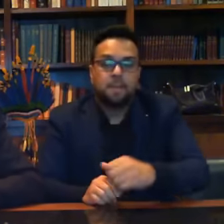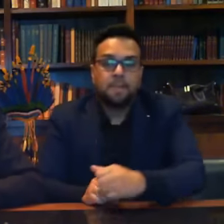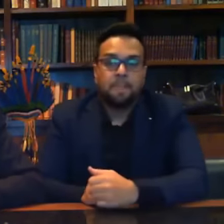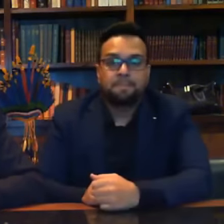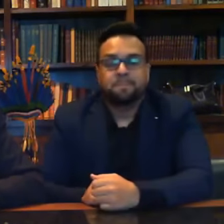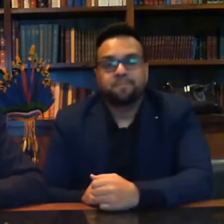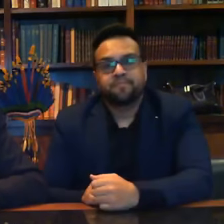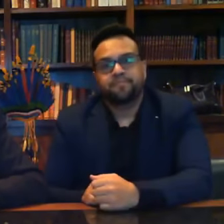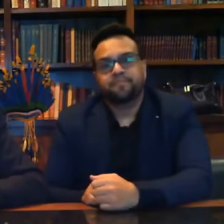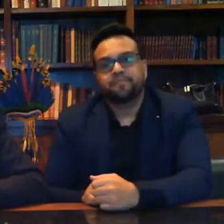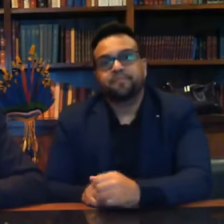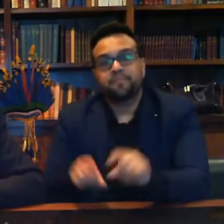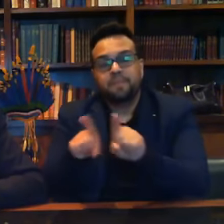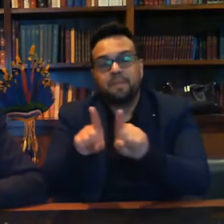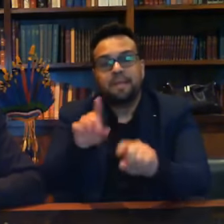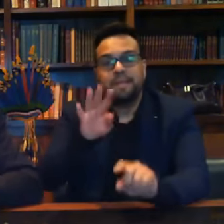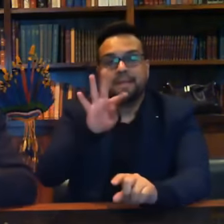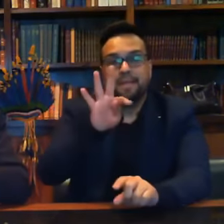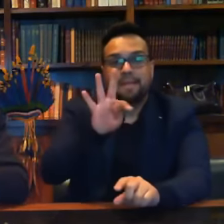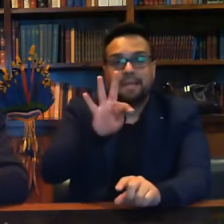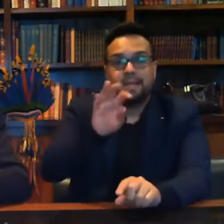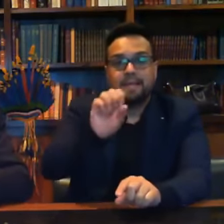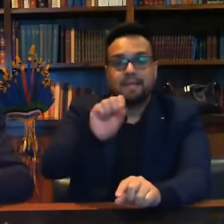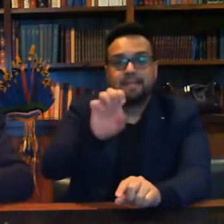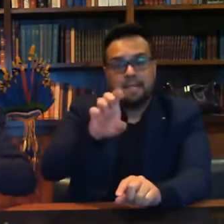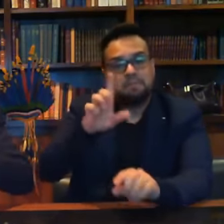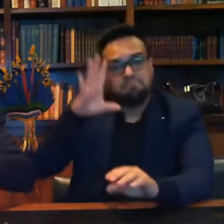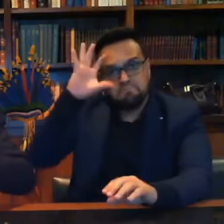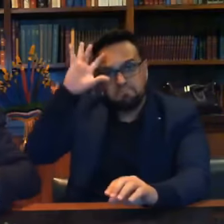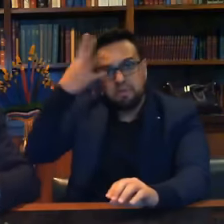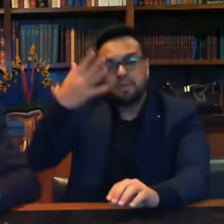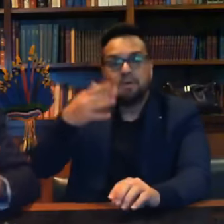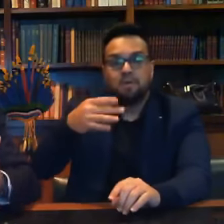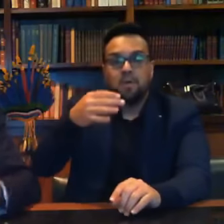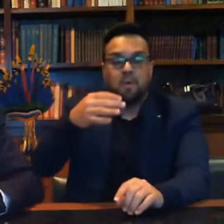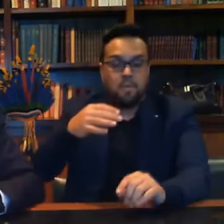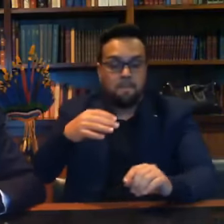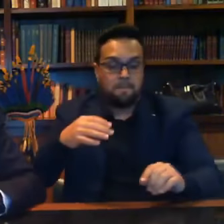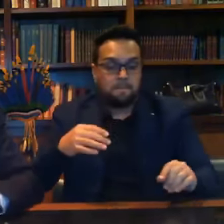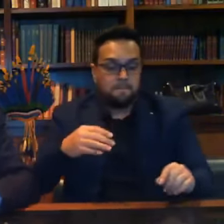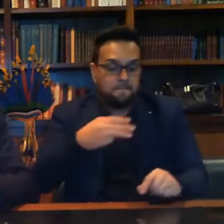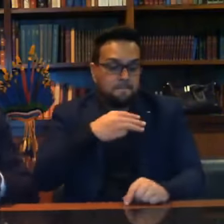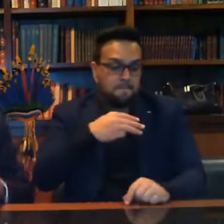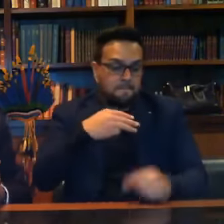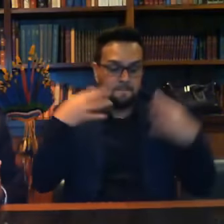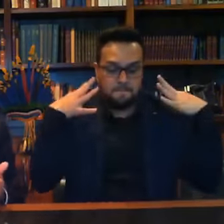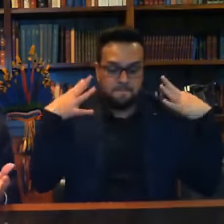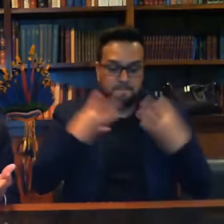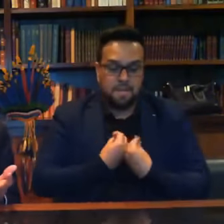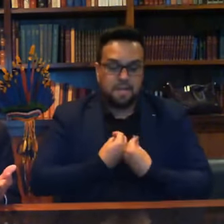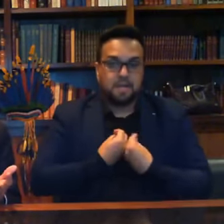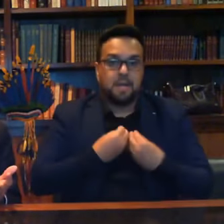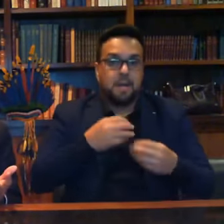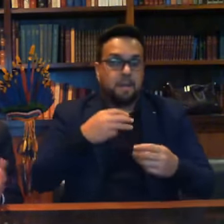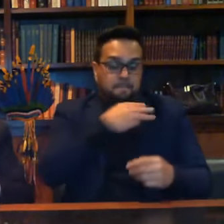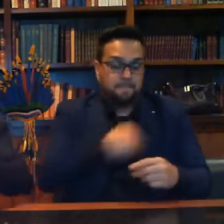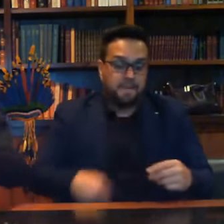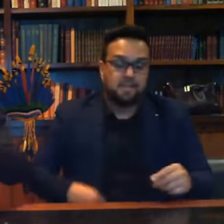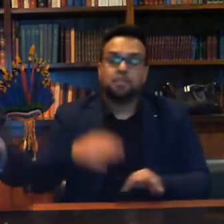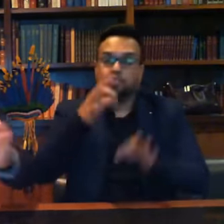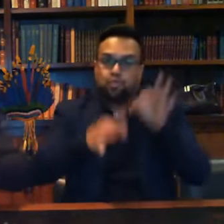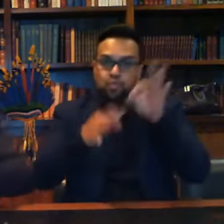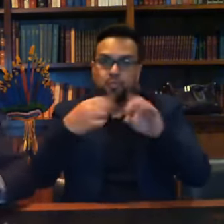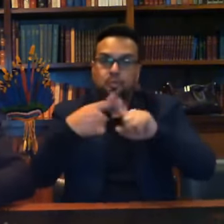também o TSE decidiu que o ministro da Justiça tem que ser ouvido, porque ele esteve presente aqui na primeira live